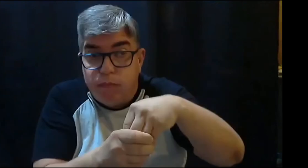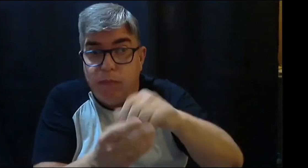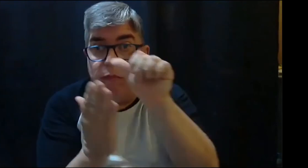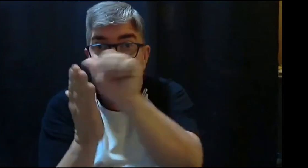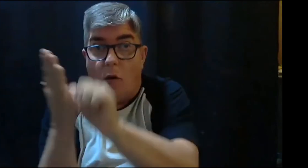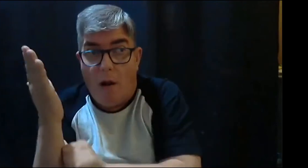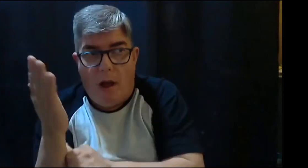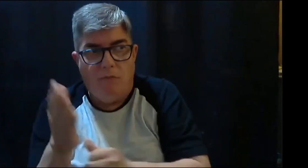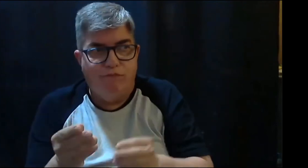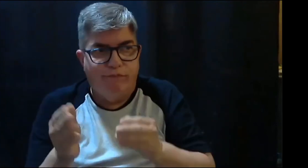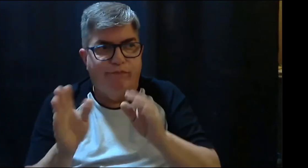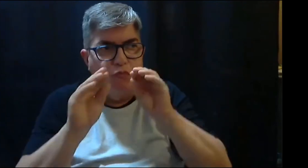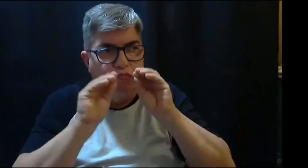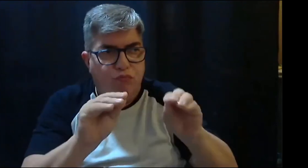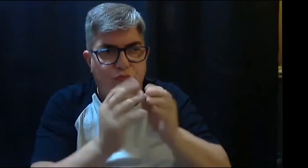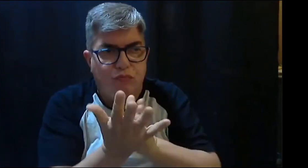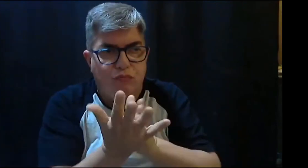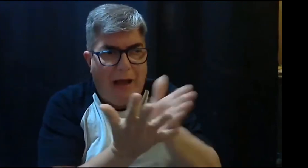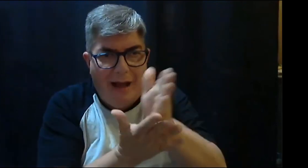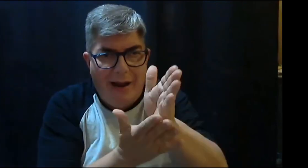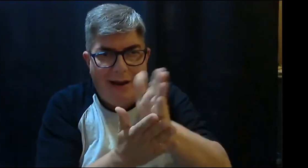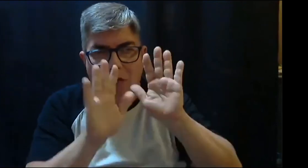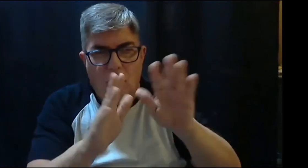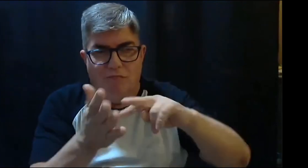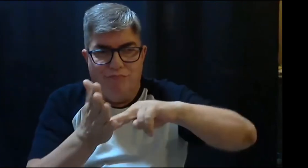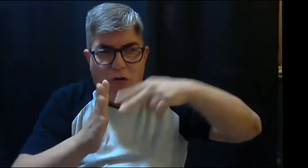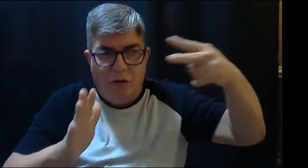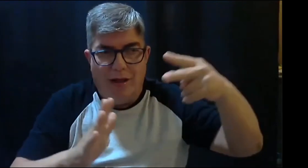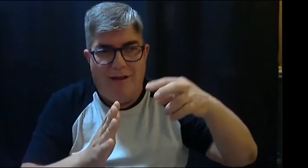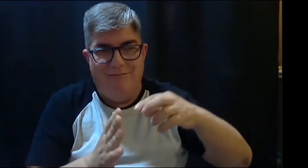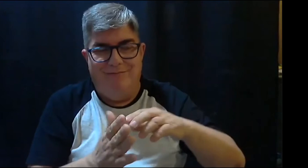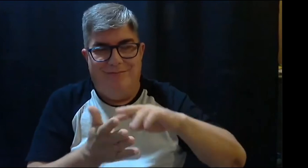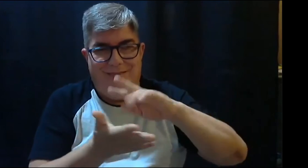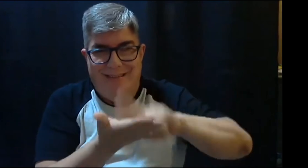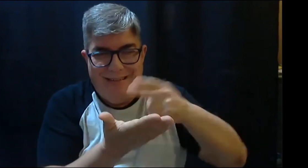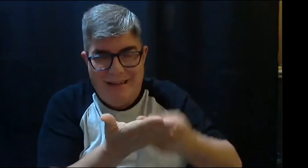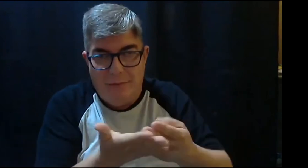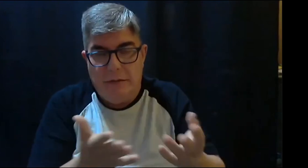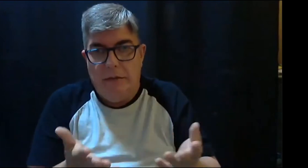el profesor y en la universidad del valle por ejemplo en el programa de formación en las diferentes carreras tecnología